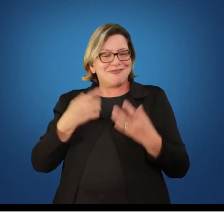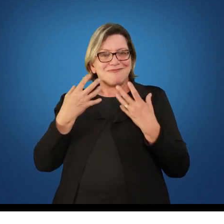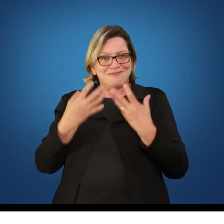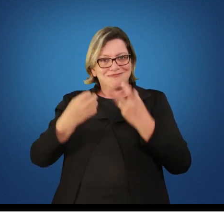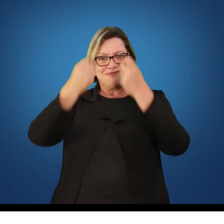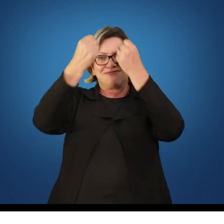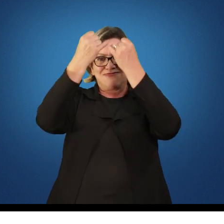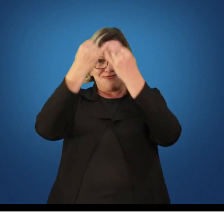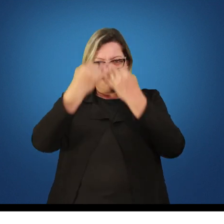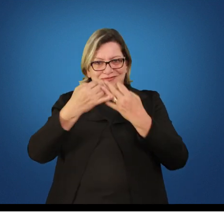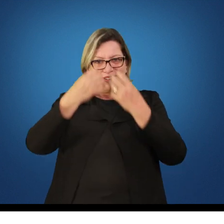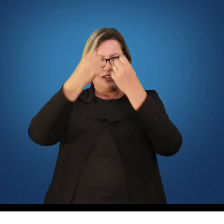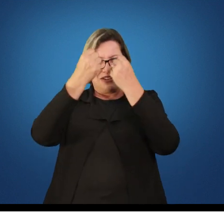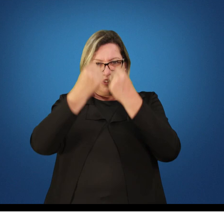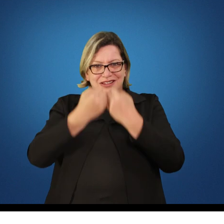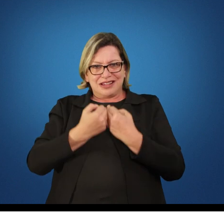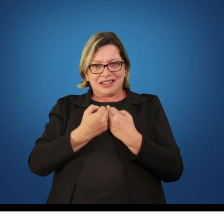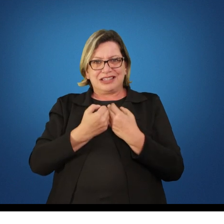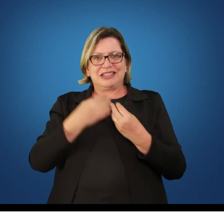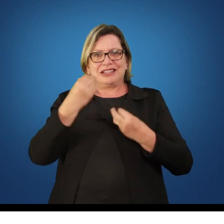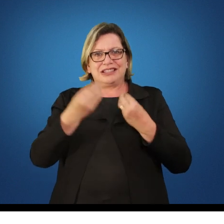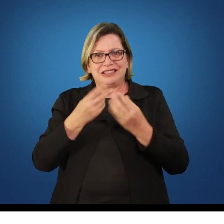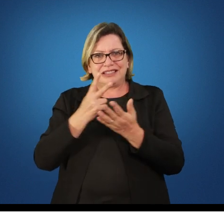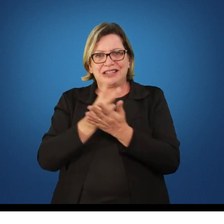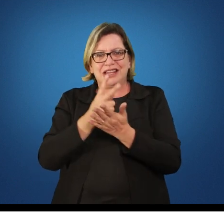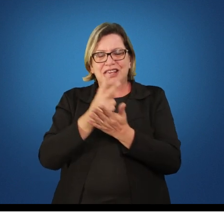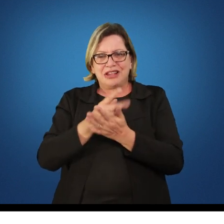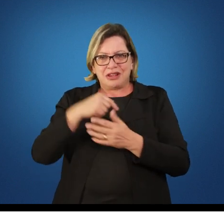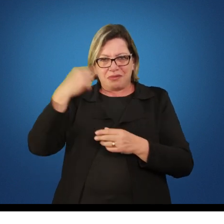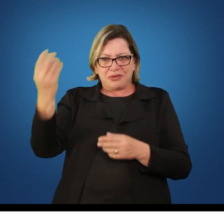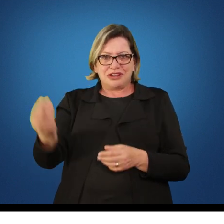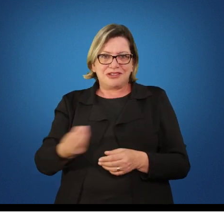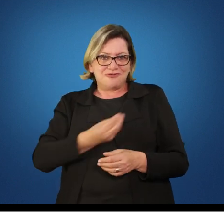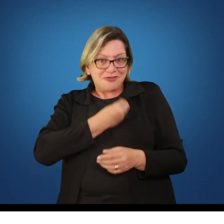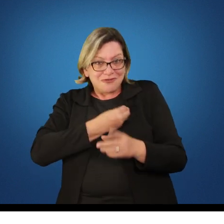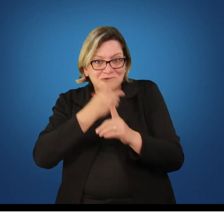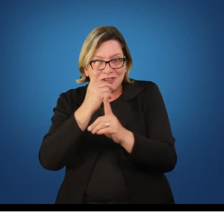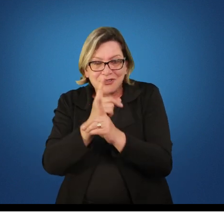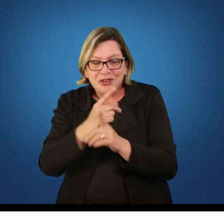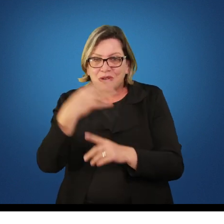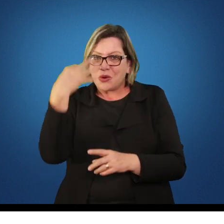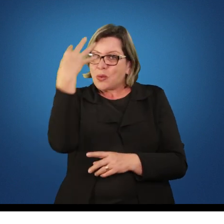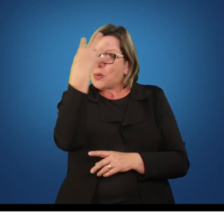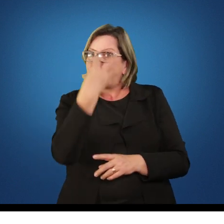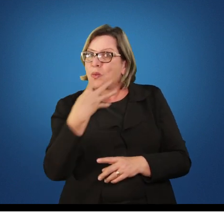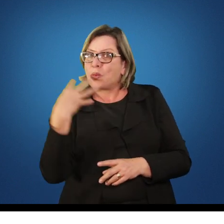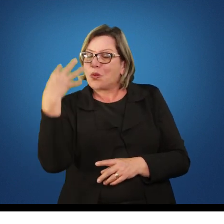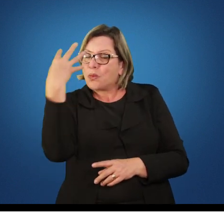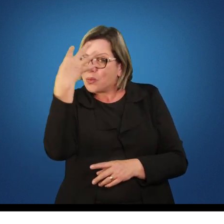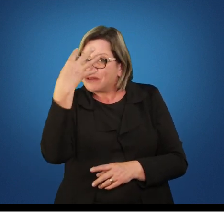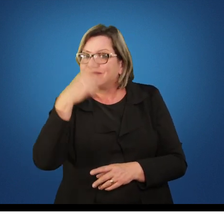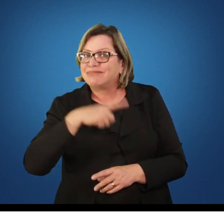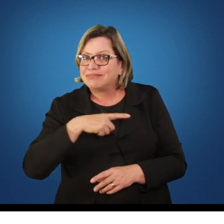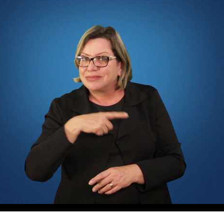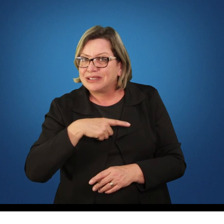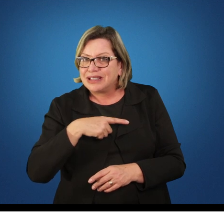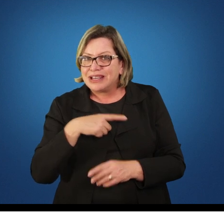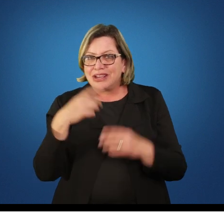das quatro horas que nós temos de encontros presenciais pelo menos três horas de execução de prática